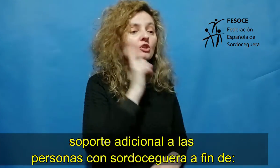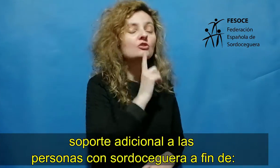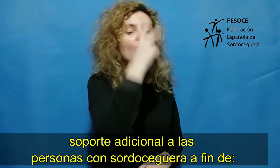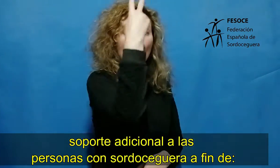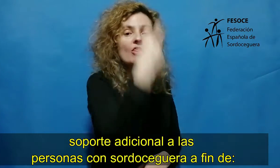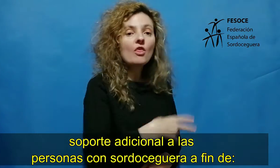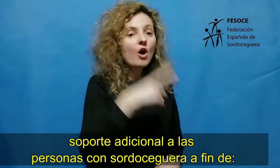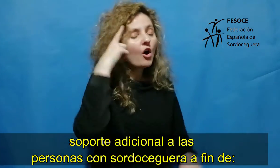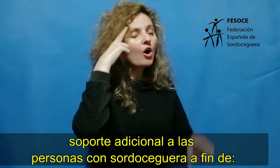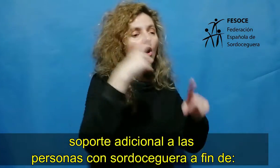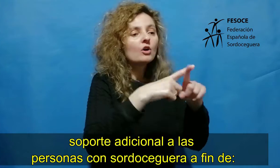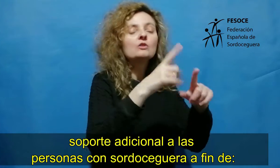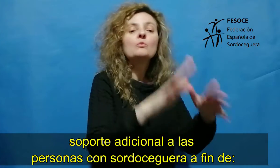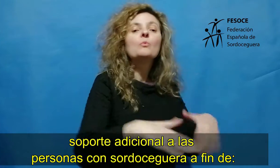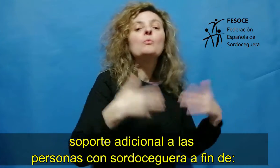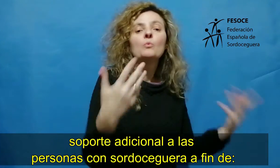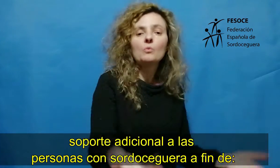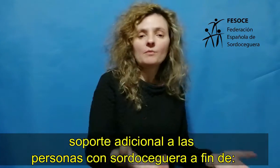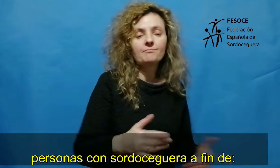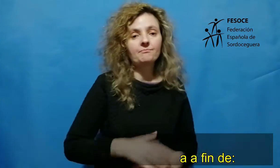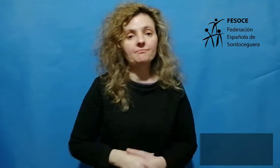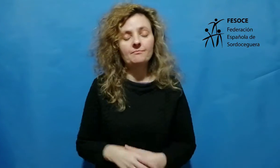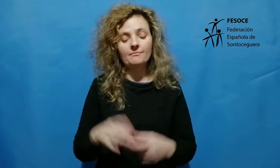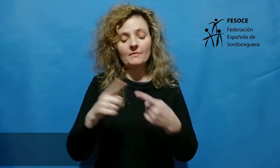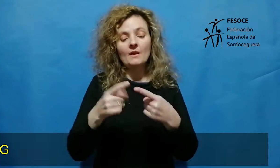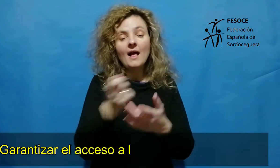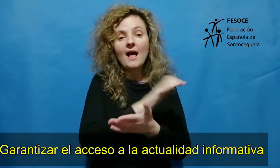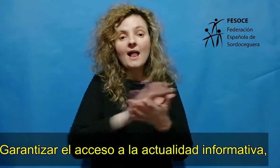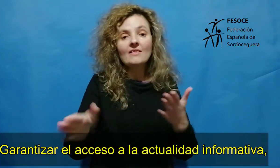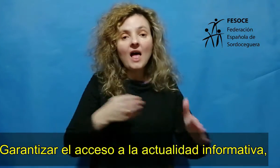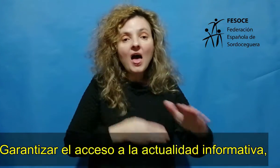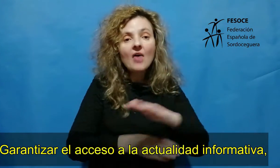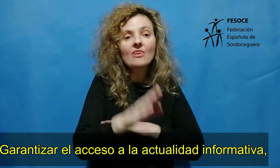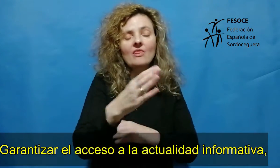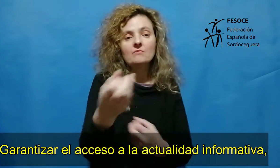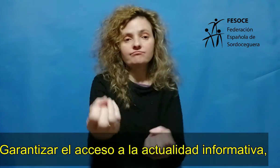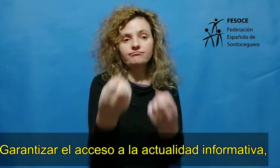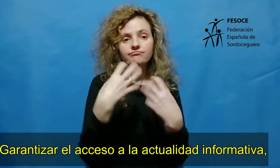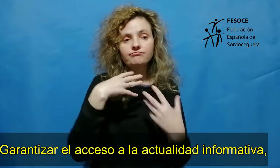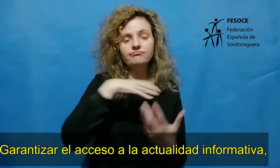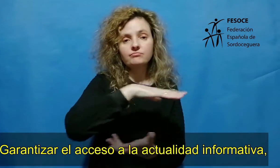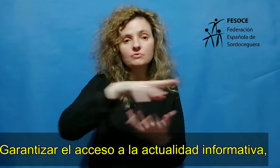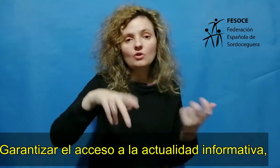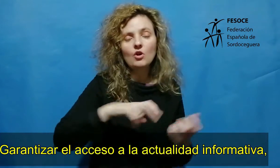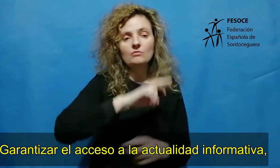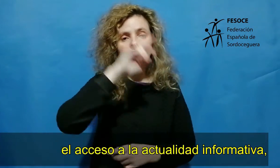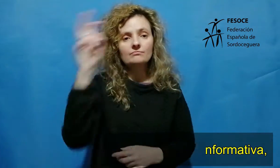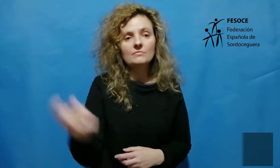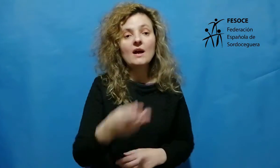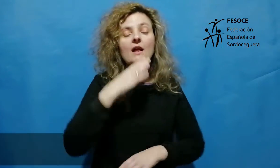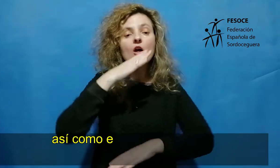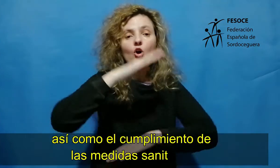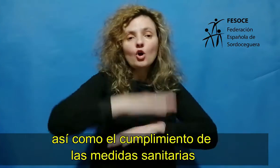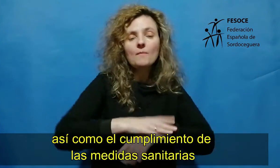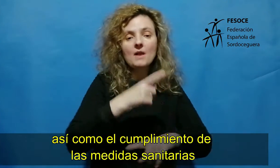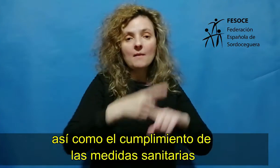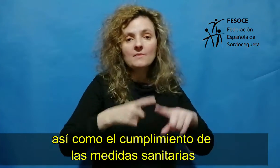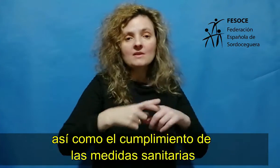personas con sordoseguera a fin de garantizar el acceso a la actualidad informativa, así como al